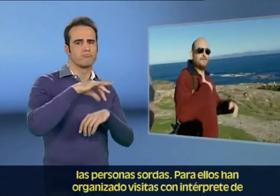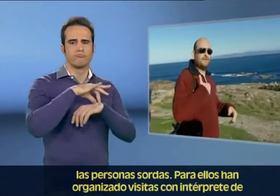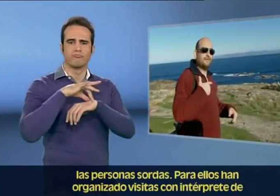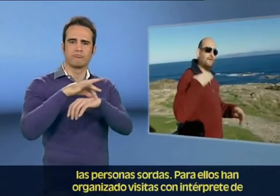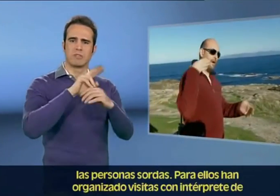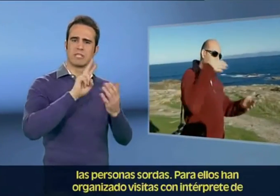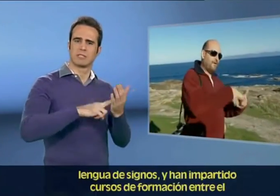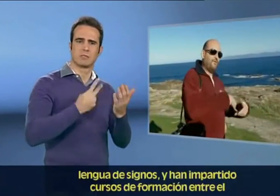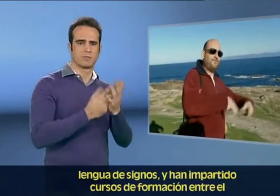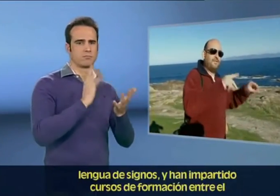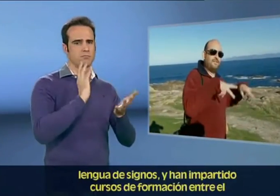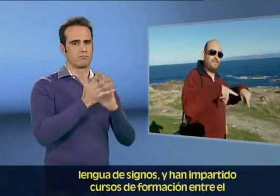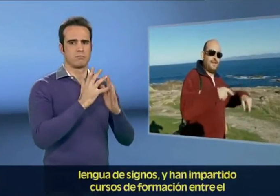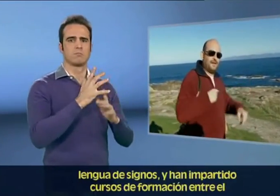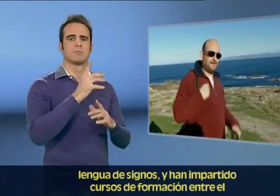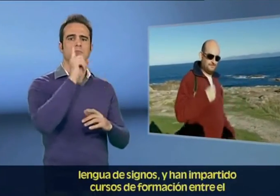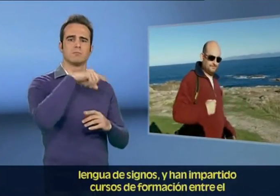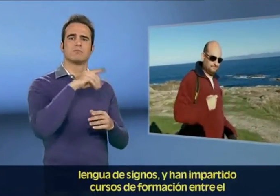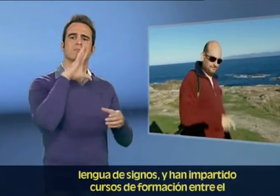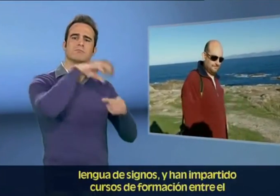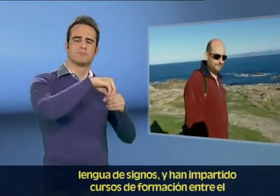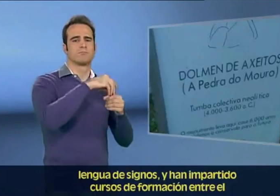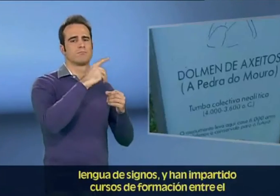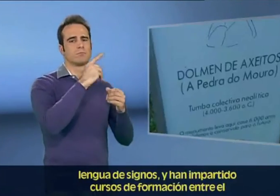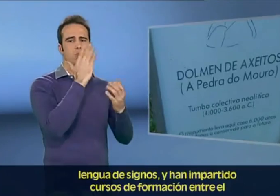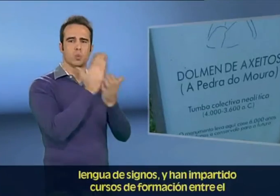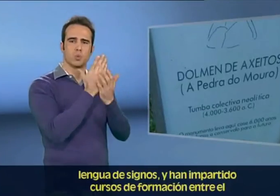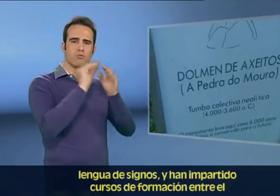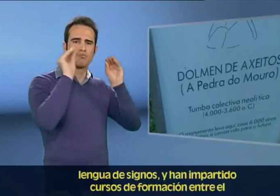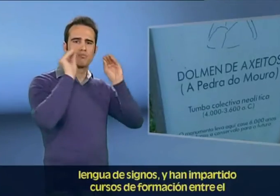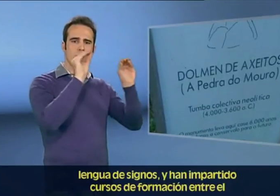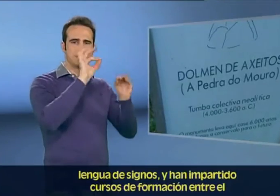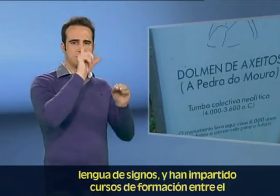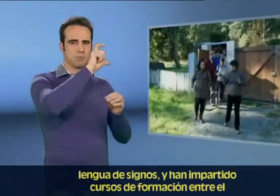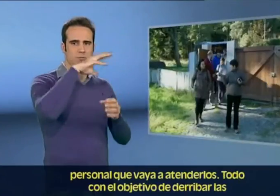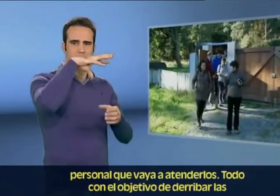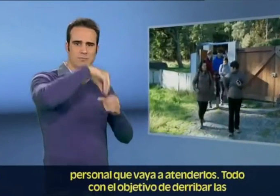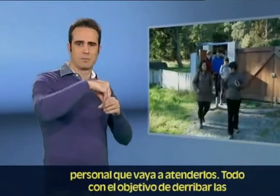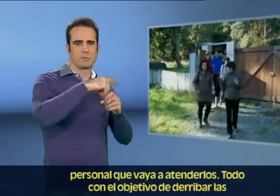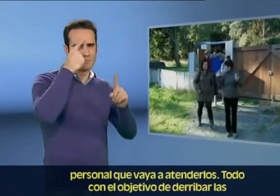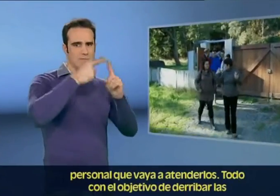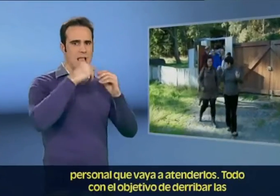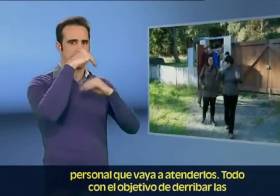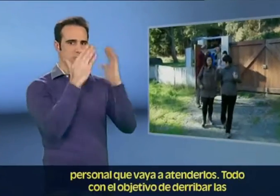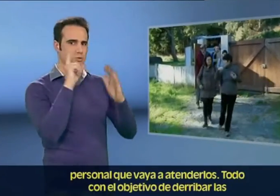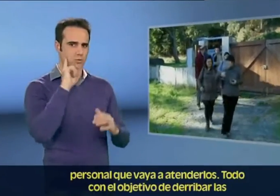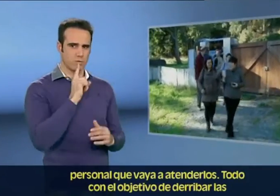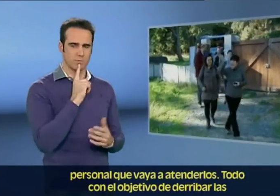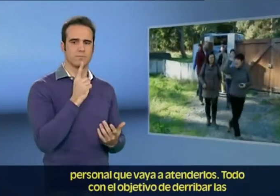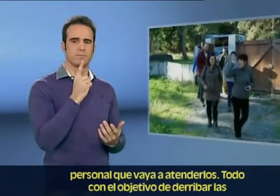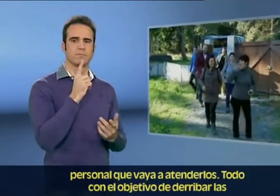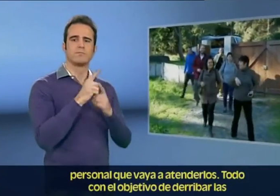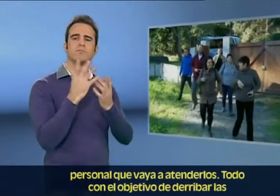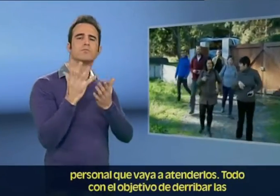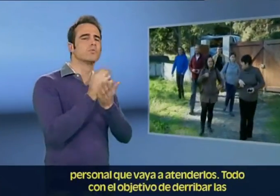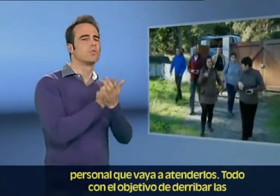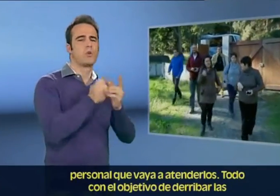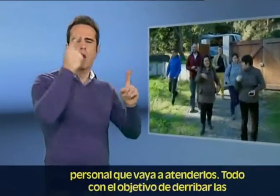con intérprete de lengua de signos y han impartido cursos de formación entre el personal que vaya a atenderlos. Todo con el